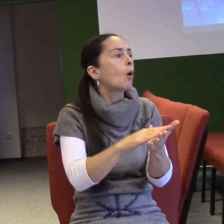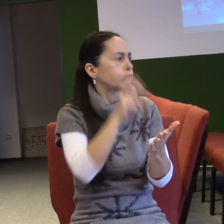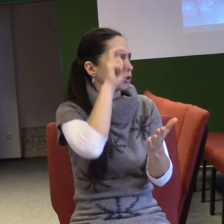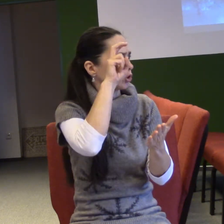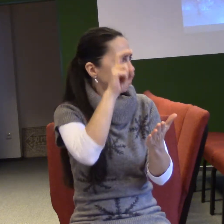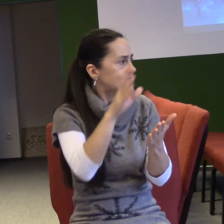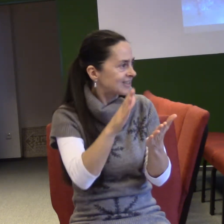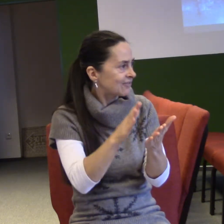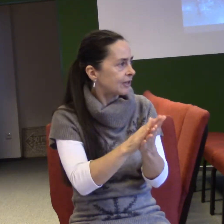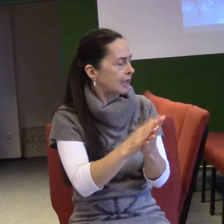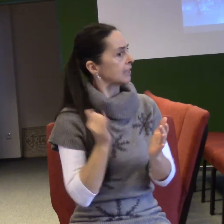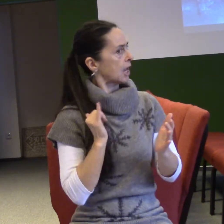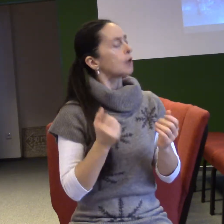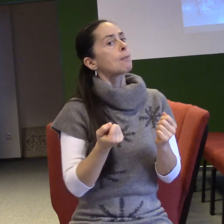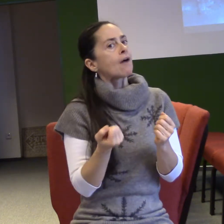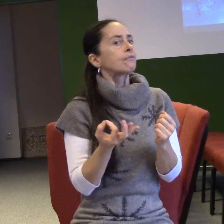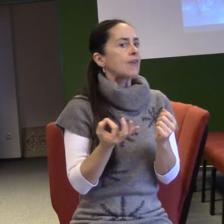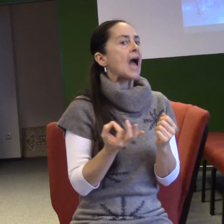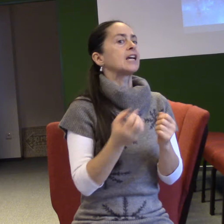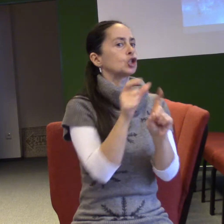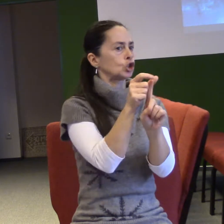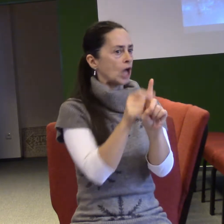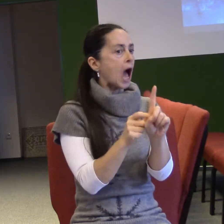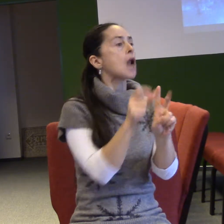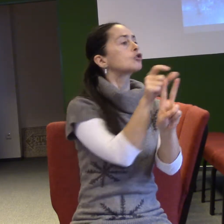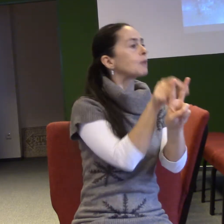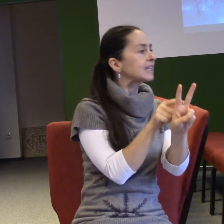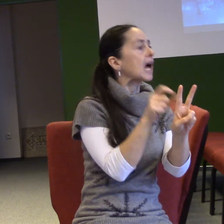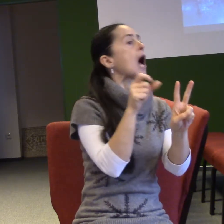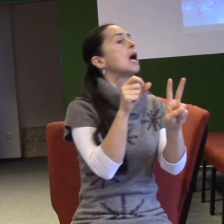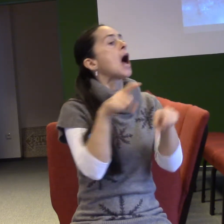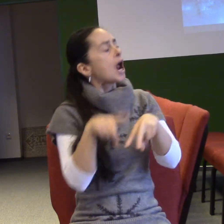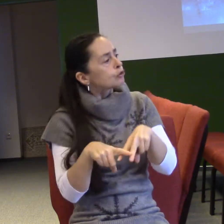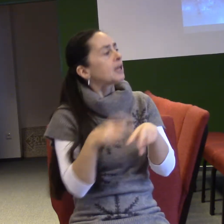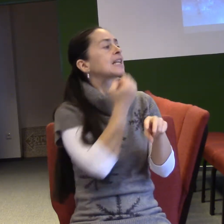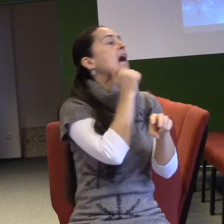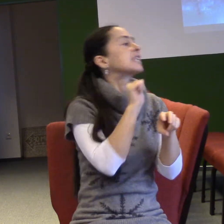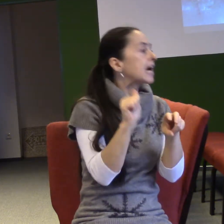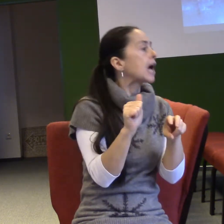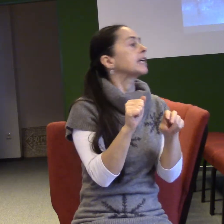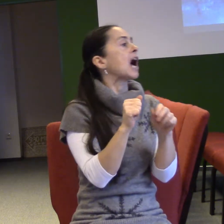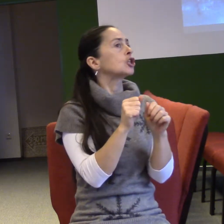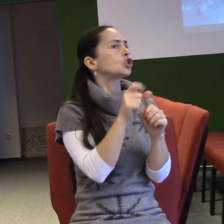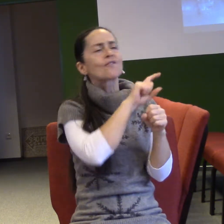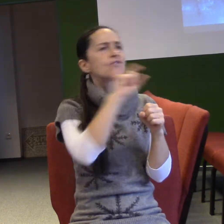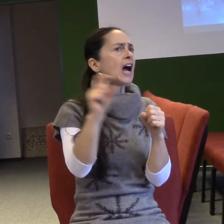To, co je zajímavé na Zachariášovi a na Alžbětě, tak v šestém verši je napsané, ačkoliv byli spravedliví,